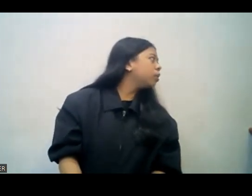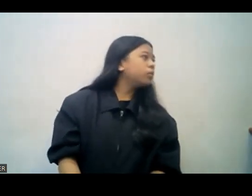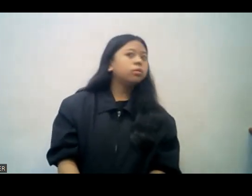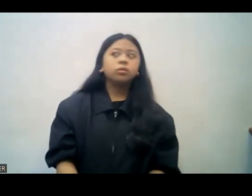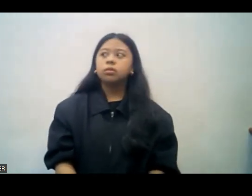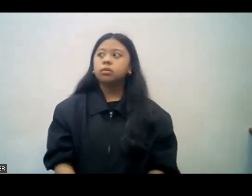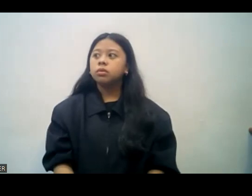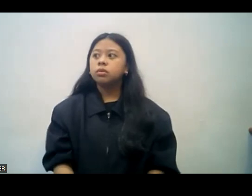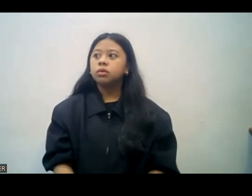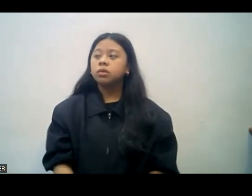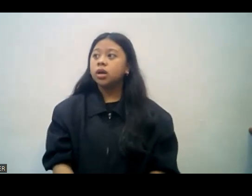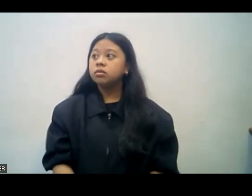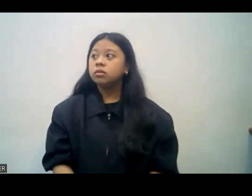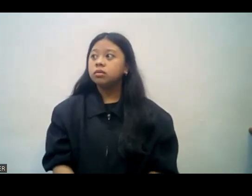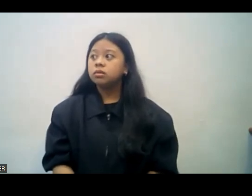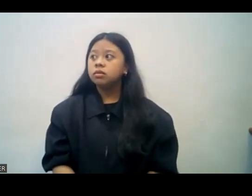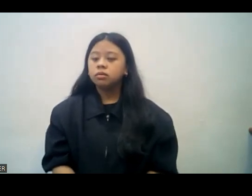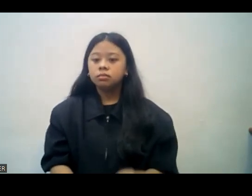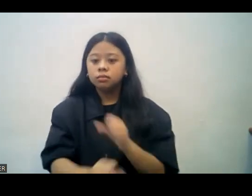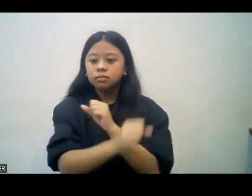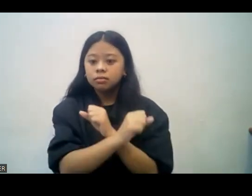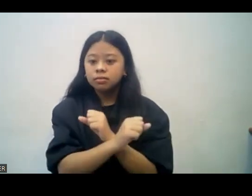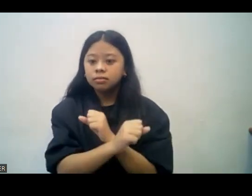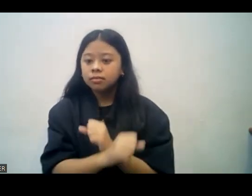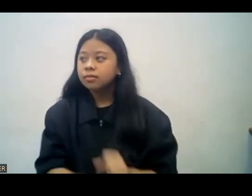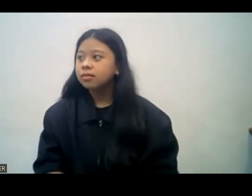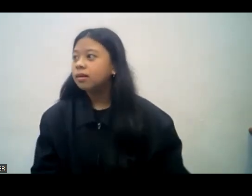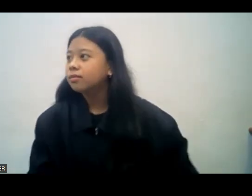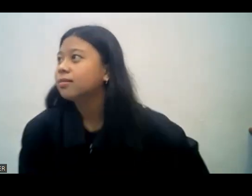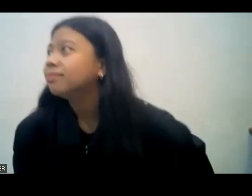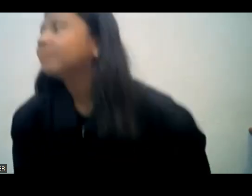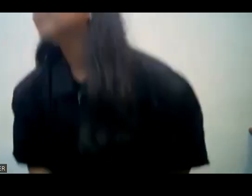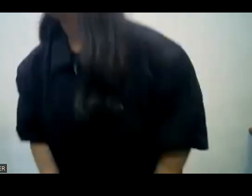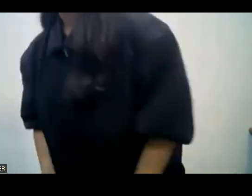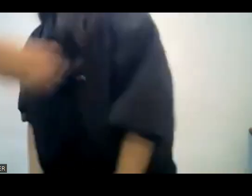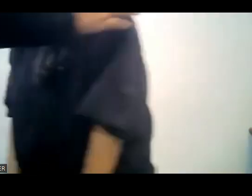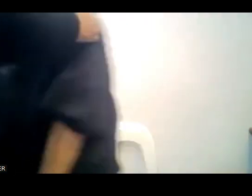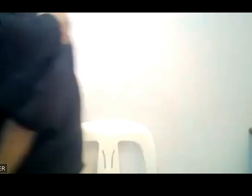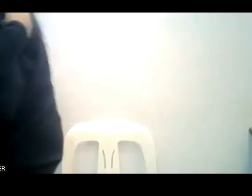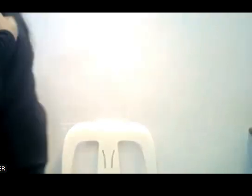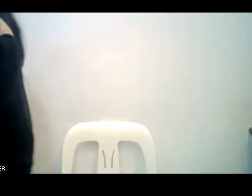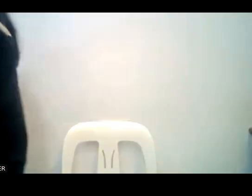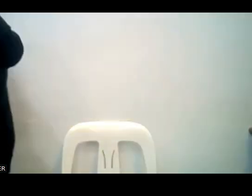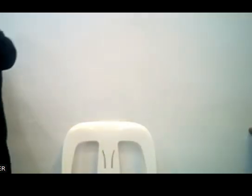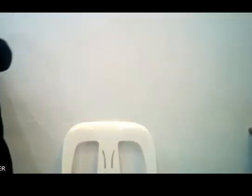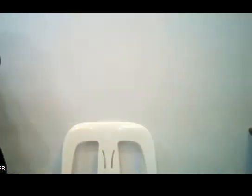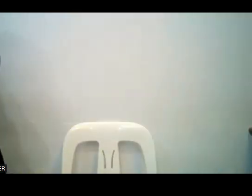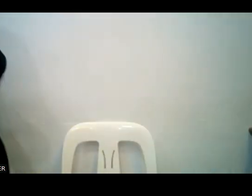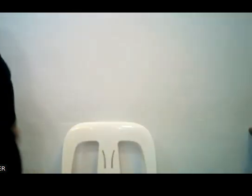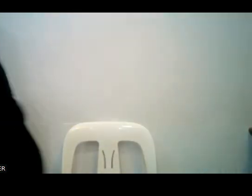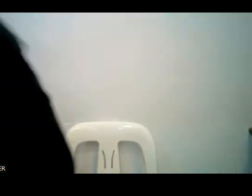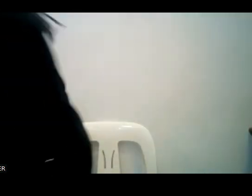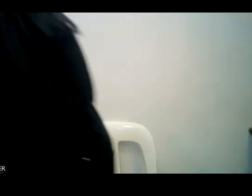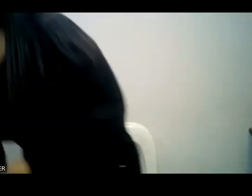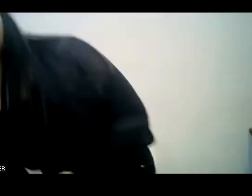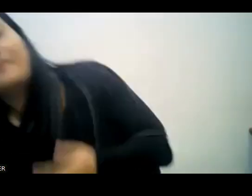to comfort that who are in any trouble with the comfort with which we are ourselves are comforted